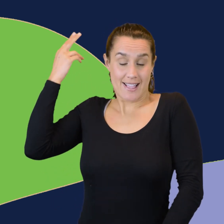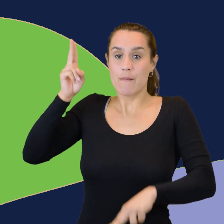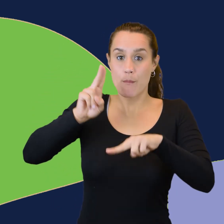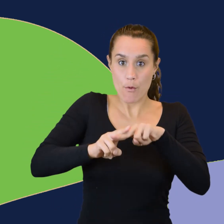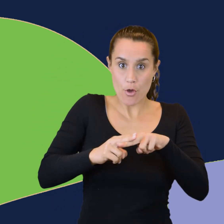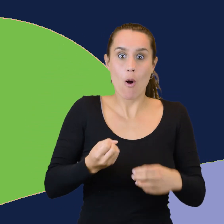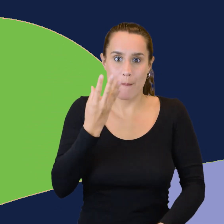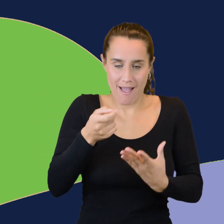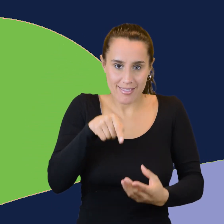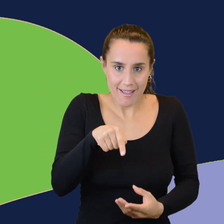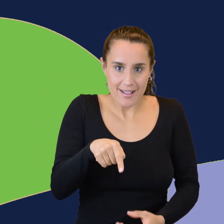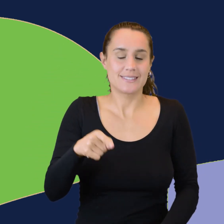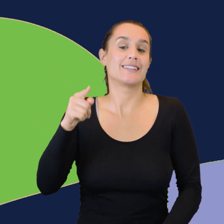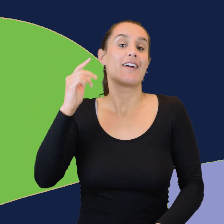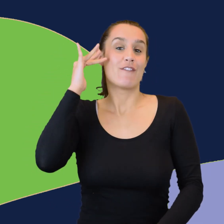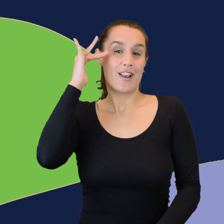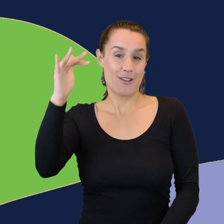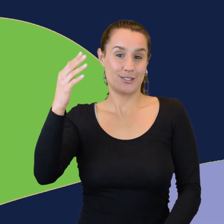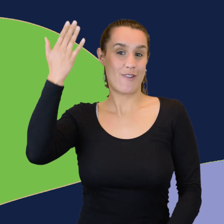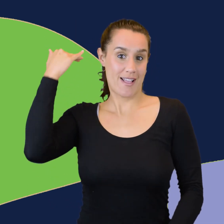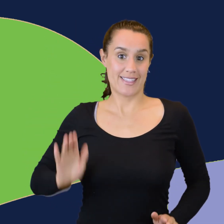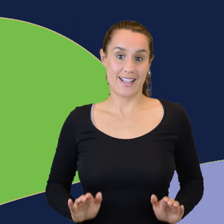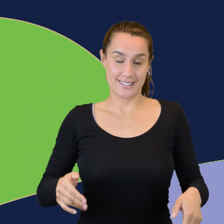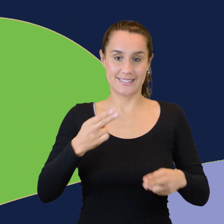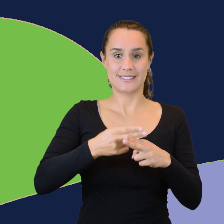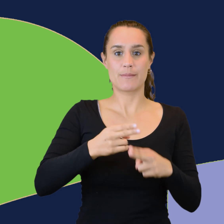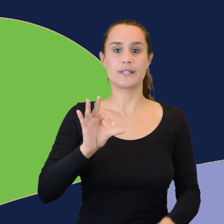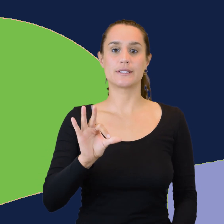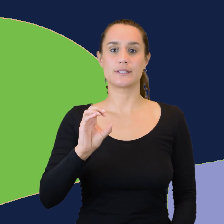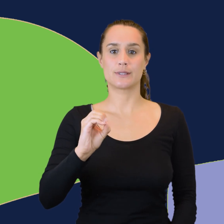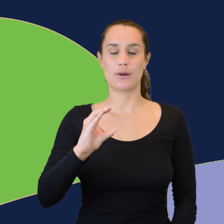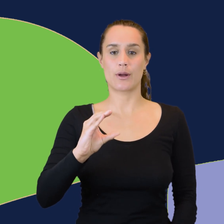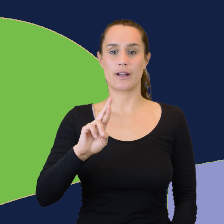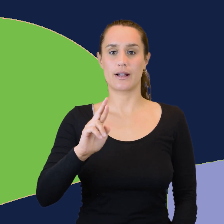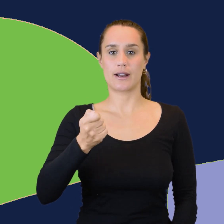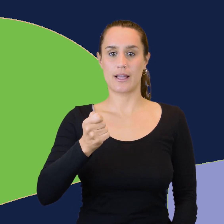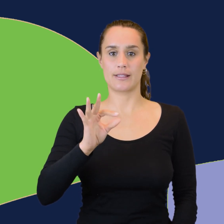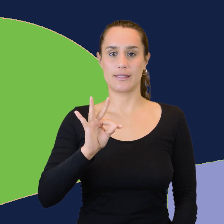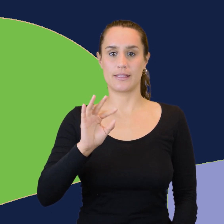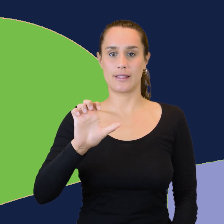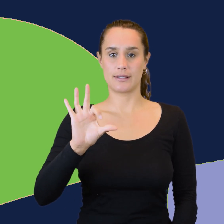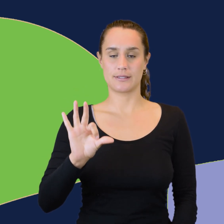fue el del filósofo griego Sócrates. Gracias por ver el video.